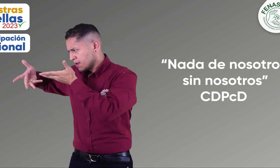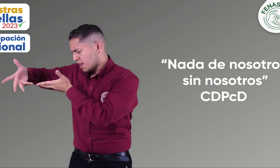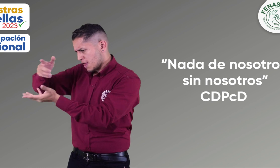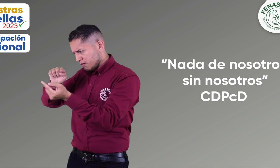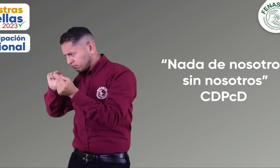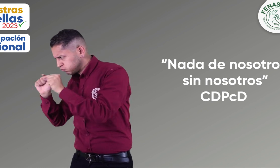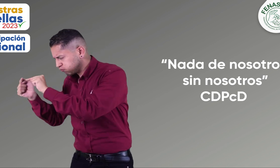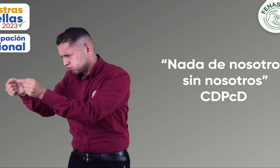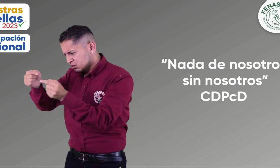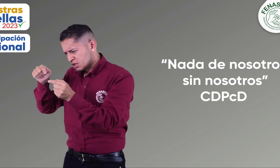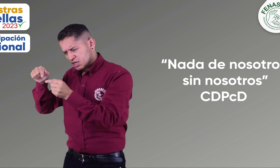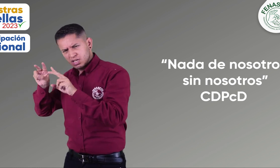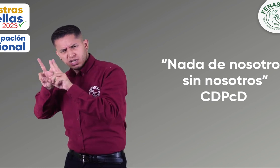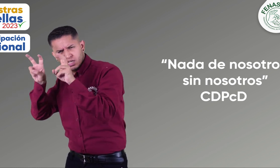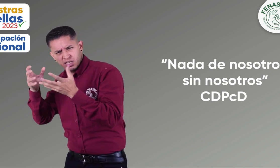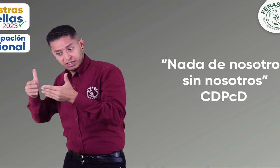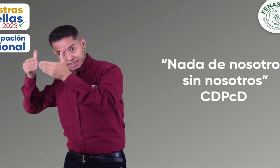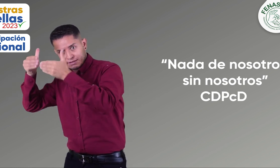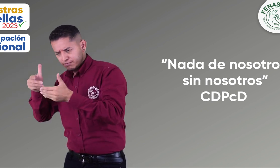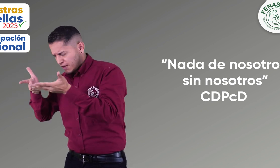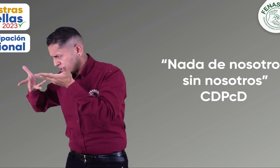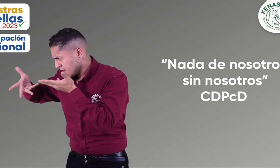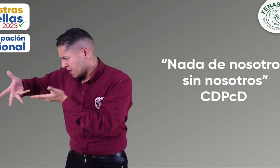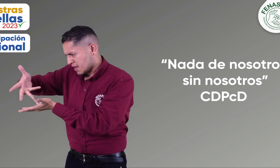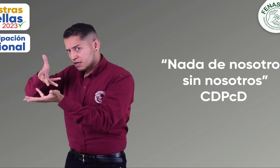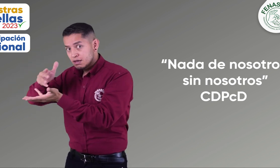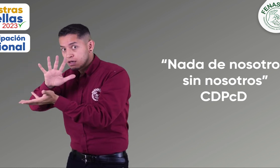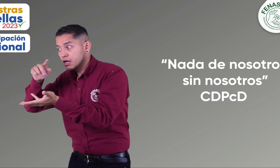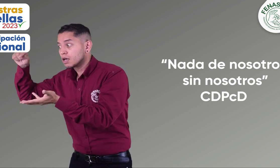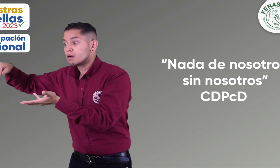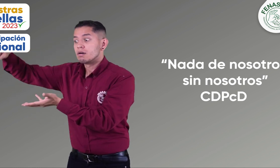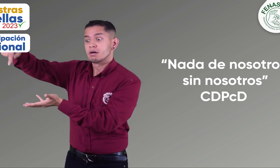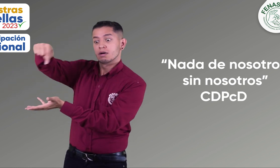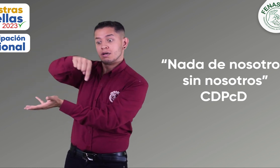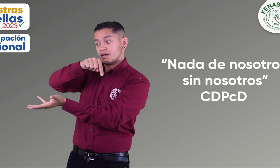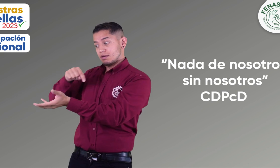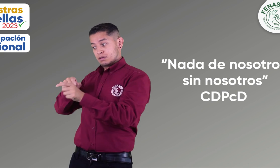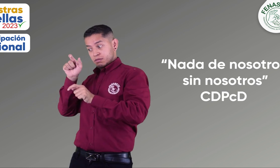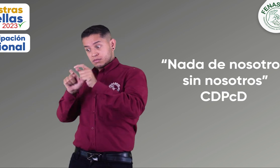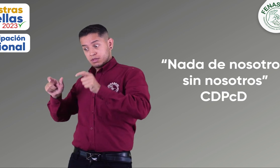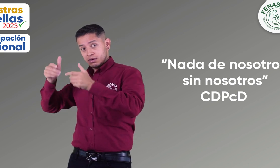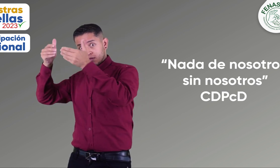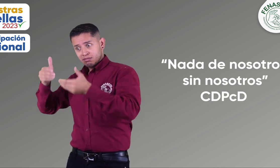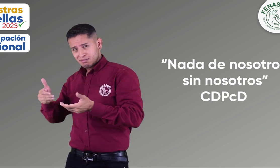que van de la mano con la frase de la Convención sobre los Derechos de las Personas con Discapacidad,